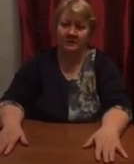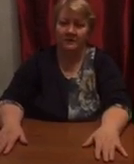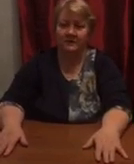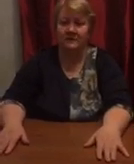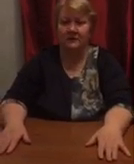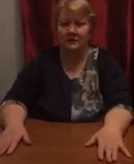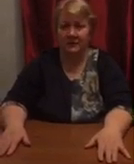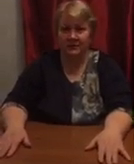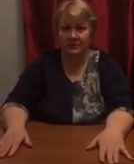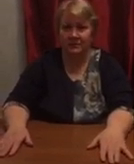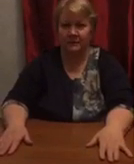развитии речи.